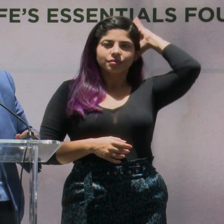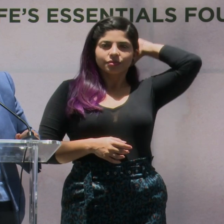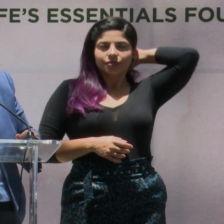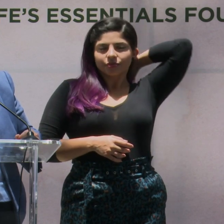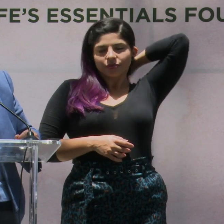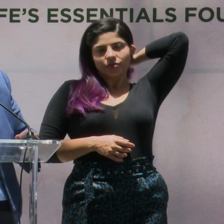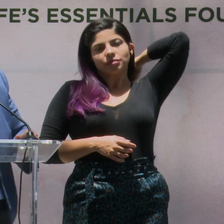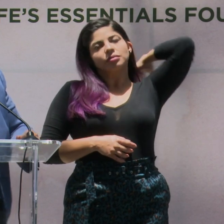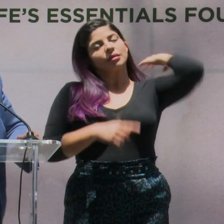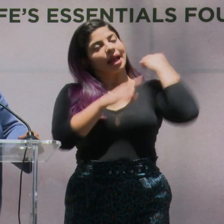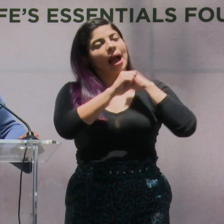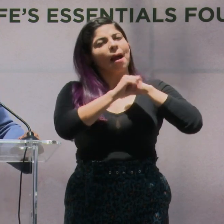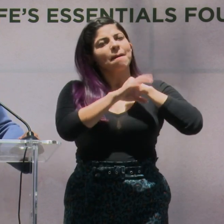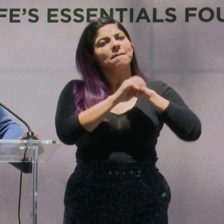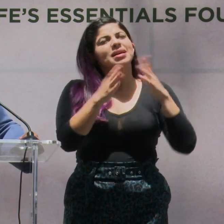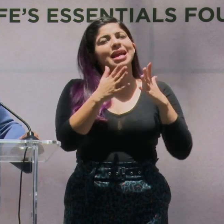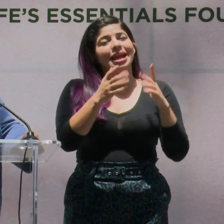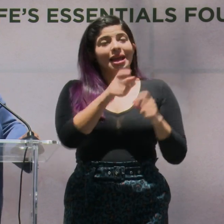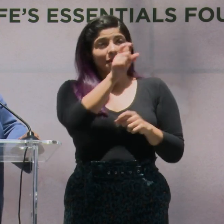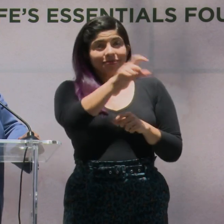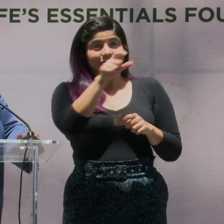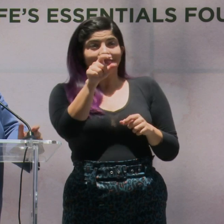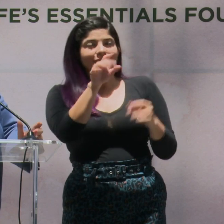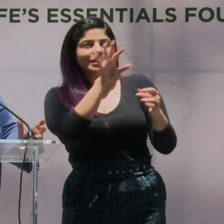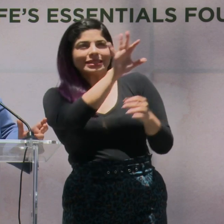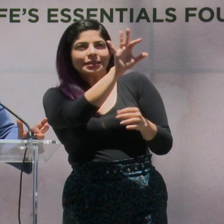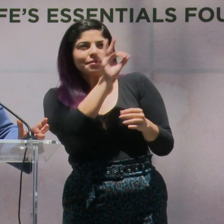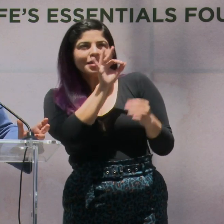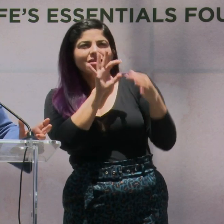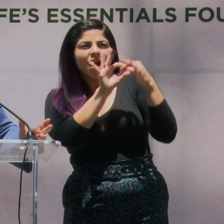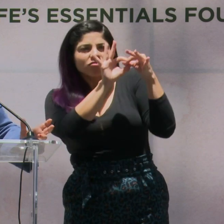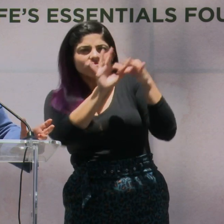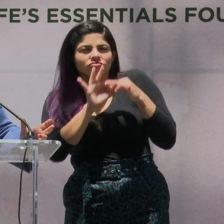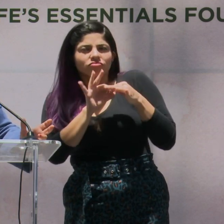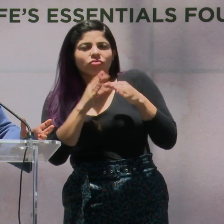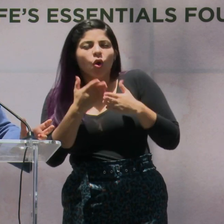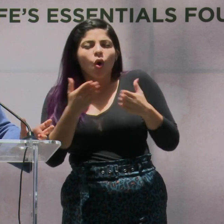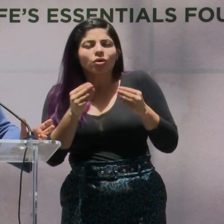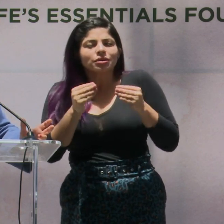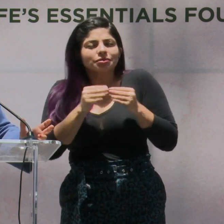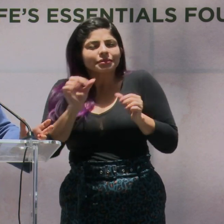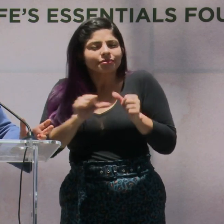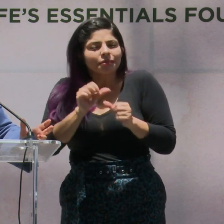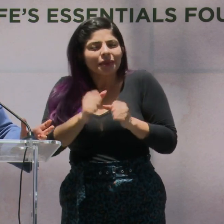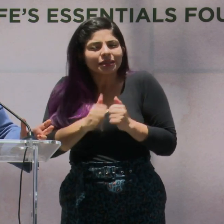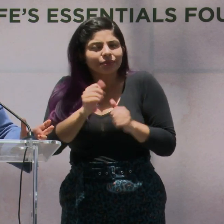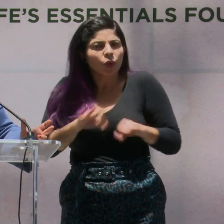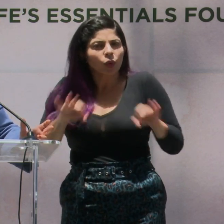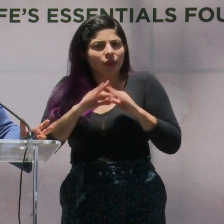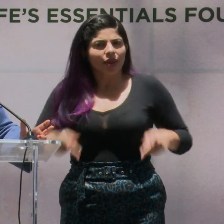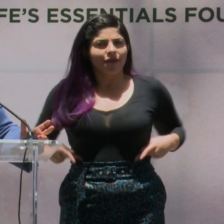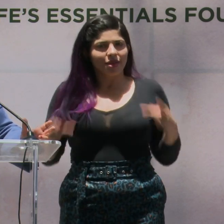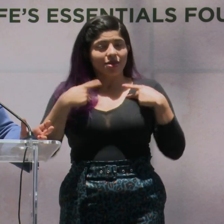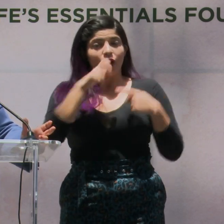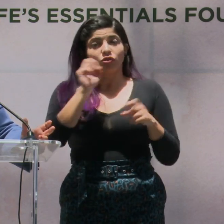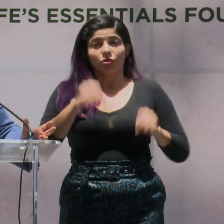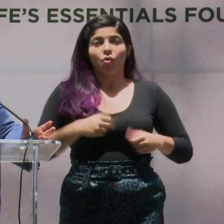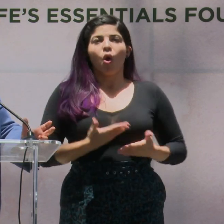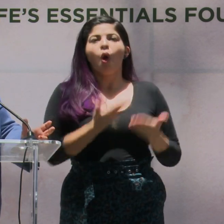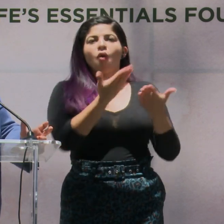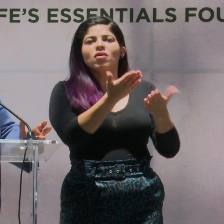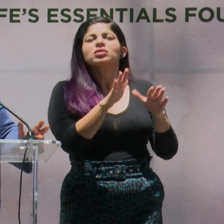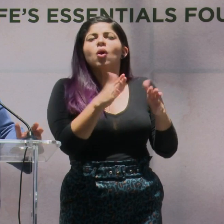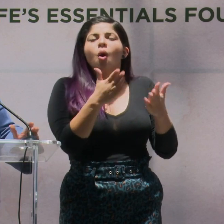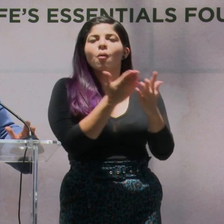La campaña invita al mercado meta a conectarse con lo que es verdaderamente esencial en la vida. Y que Costa Rica ofrece por medio de